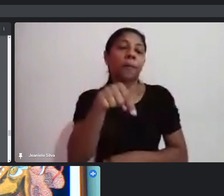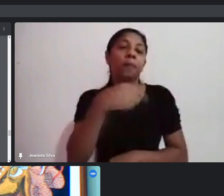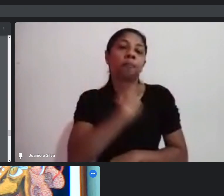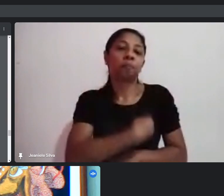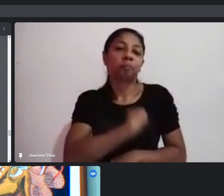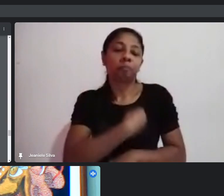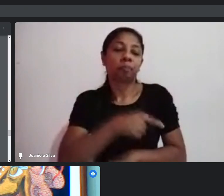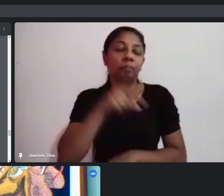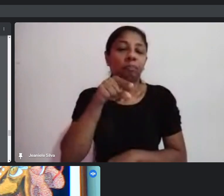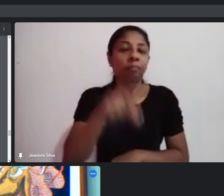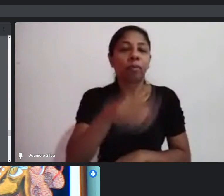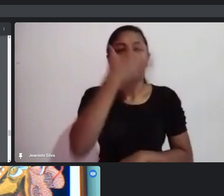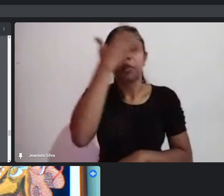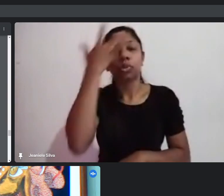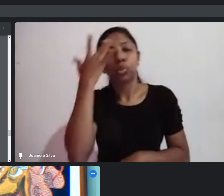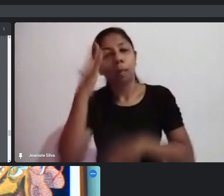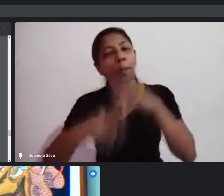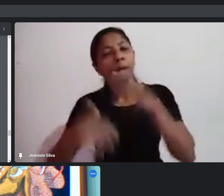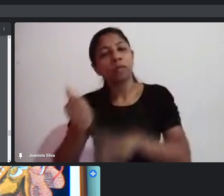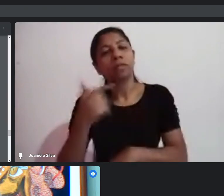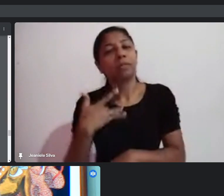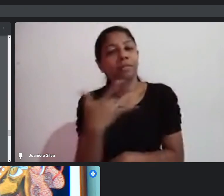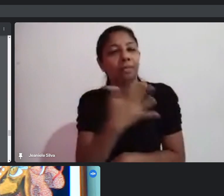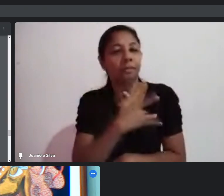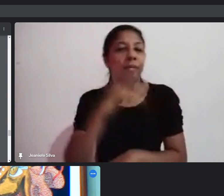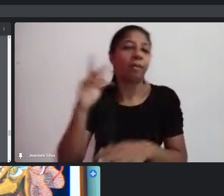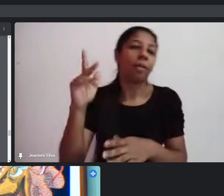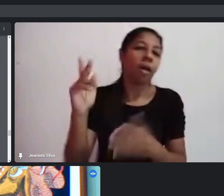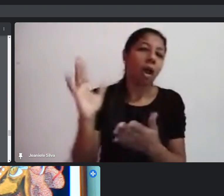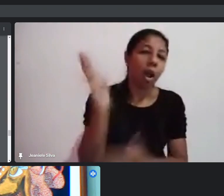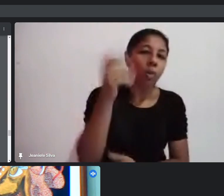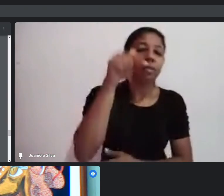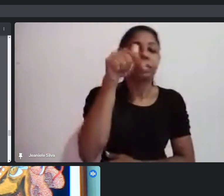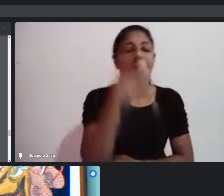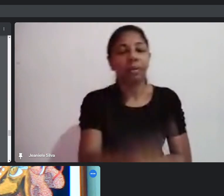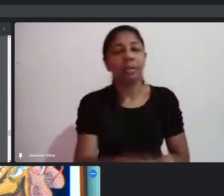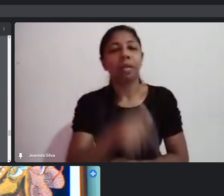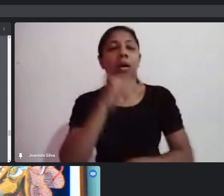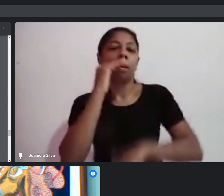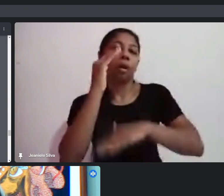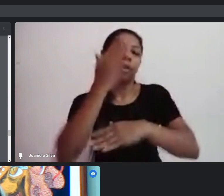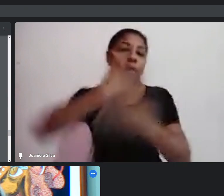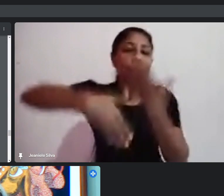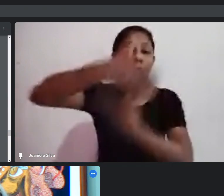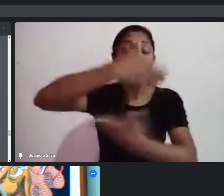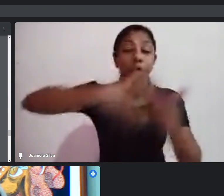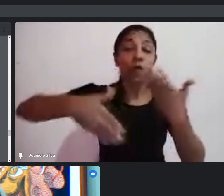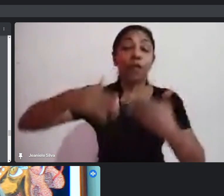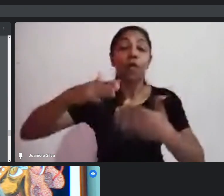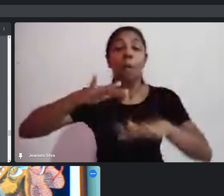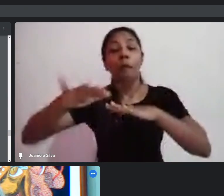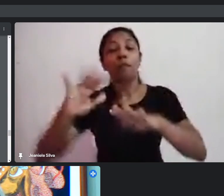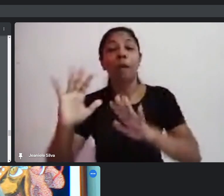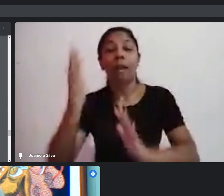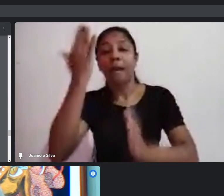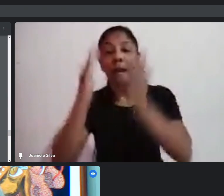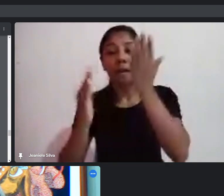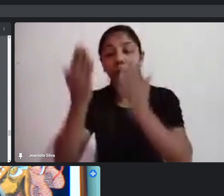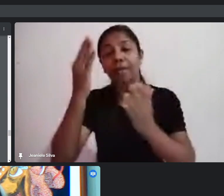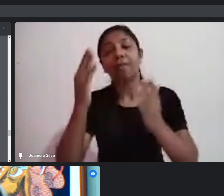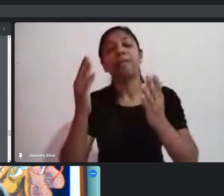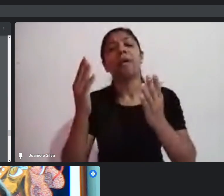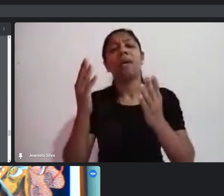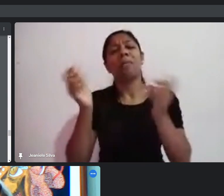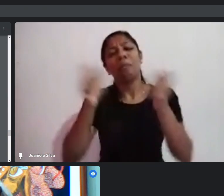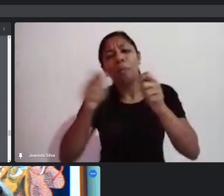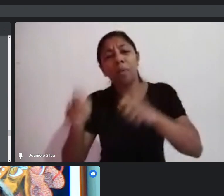né do professor de saúde que aconteça ali e que envolva o movimento de carnaval e mais essas possibilidades que a Paula Gustavo coloca